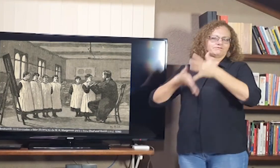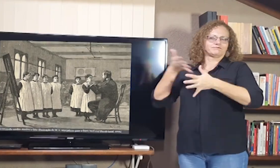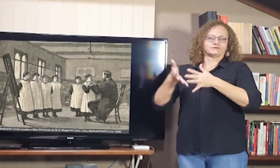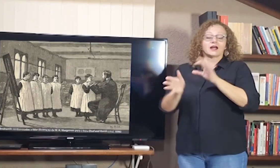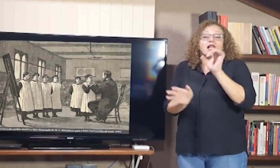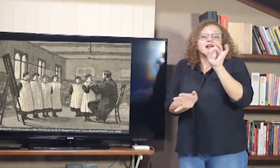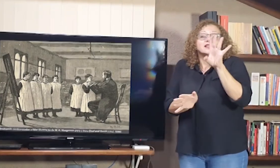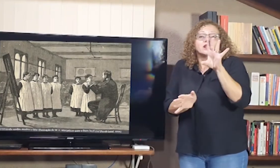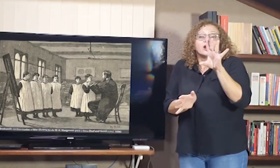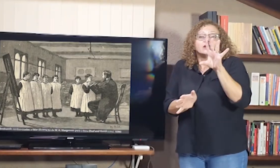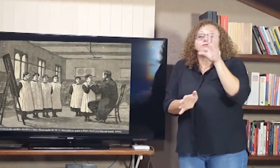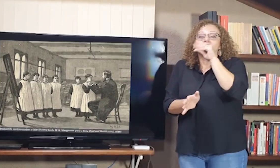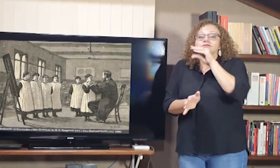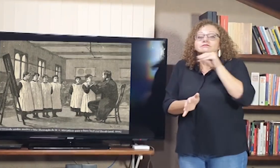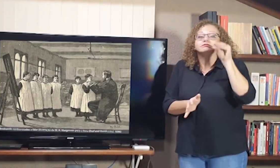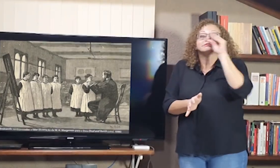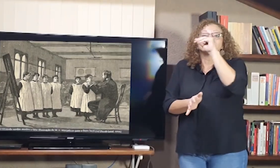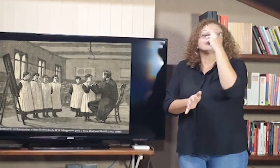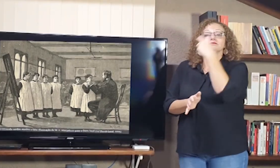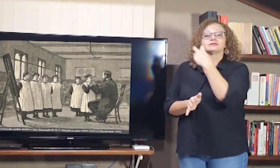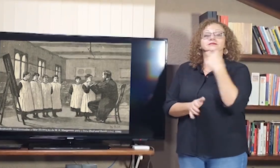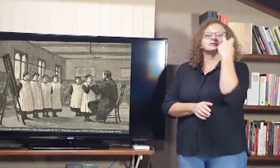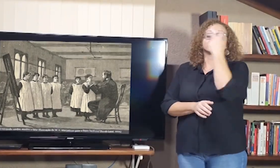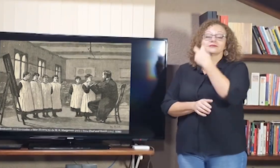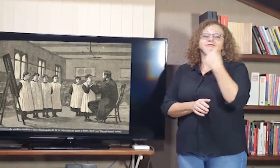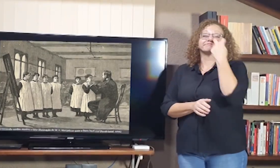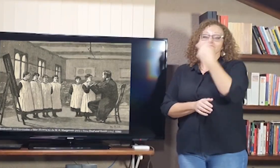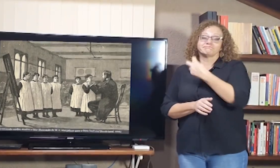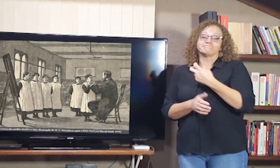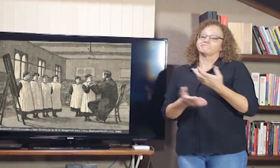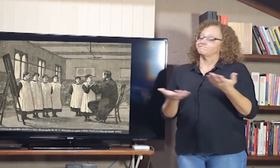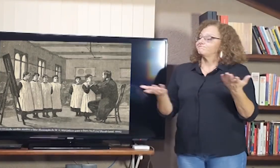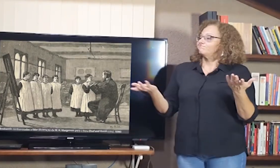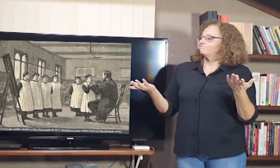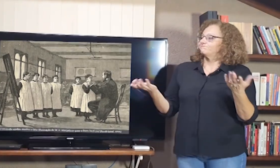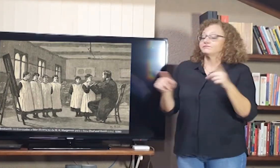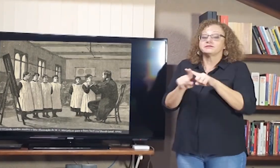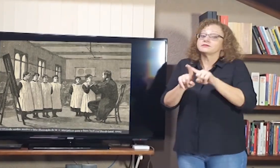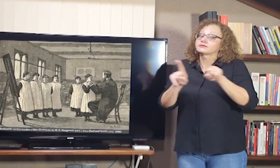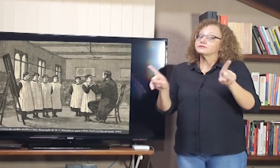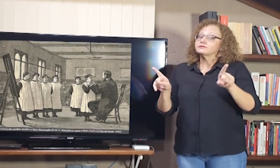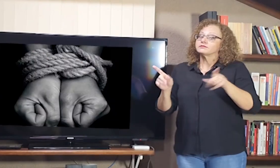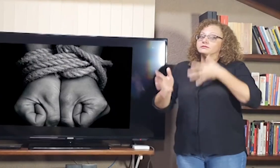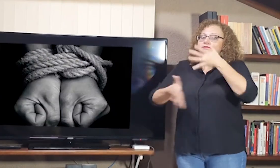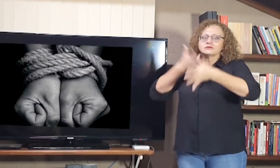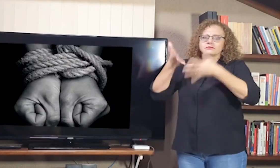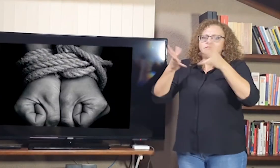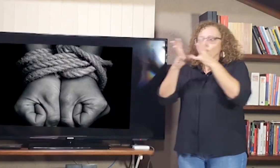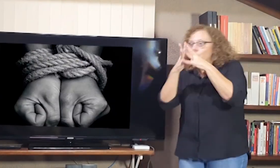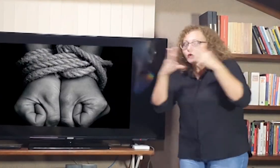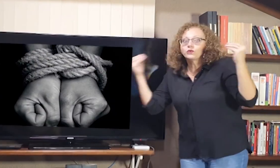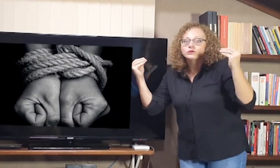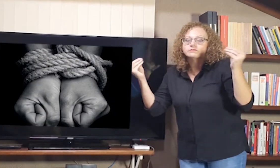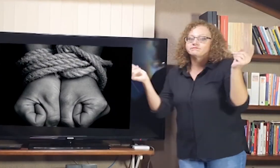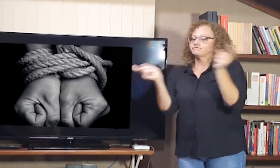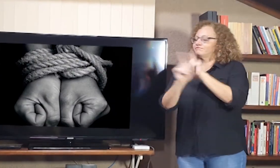qual foi proibido o uso das línguas de sinais. E, a partir de então, passou-se a utilizar o